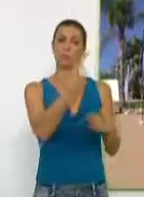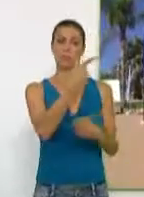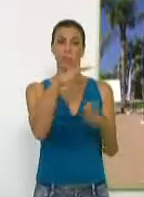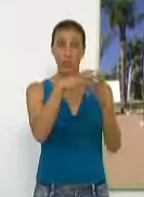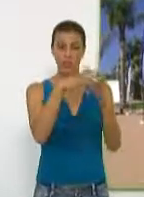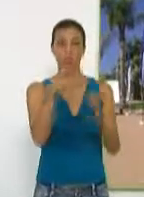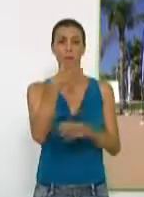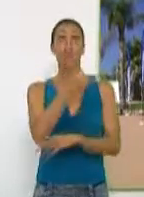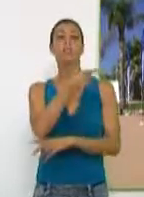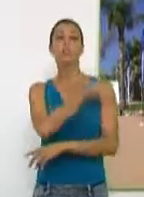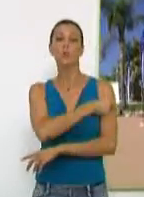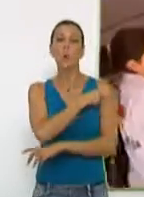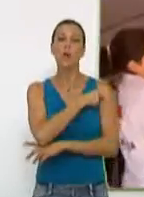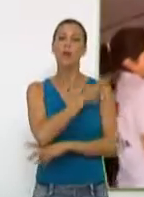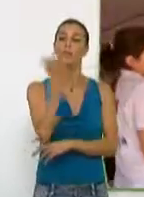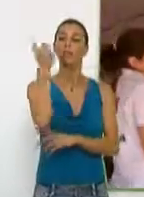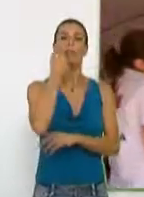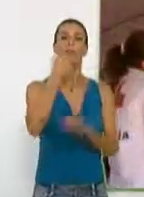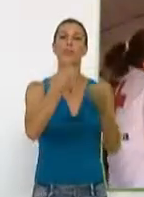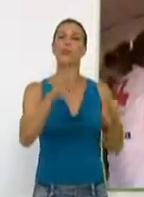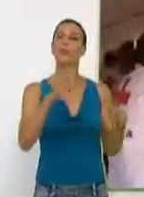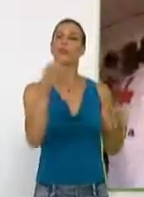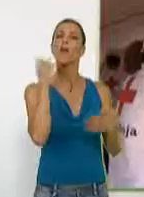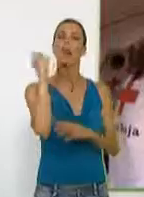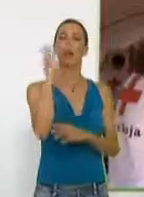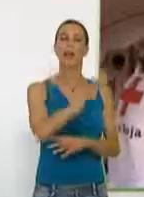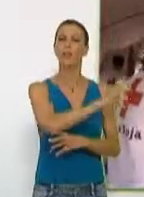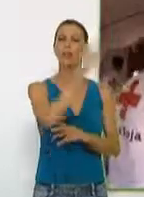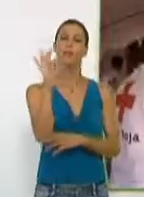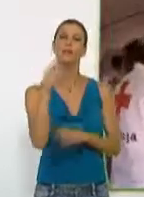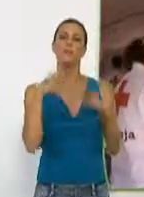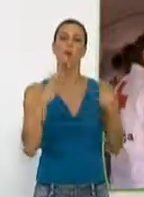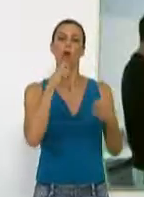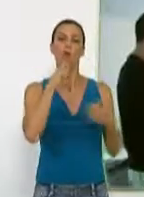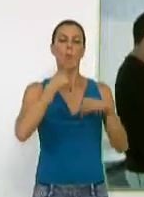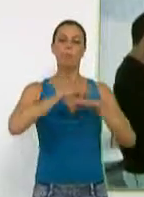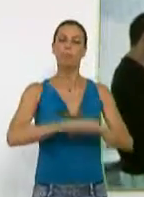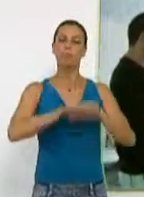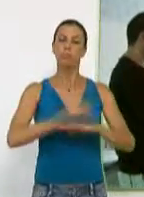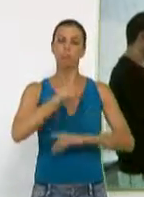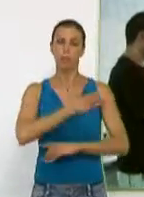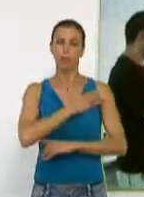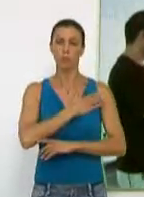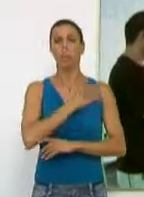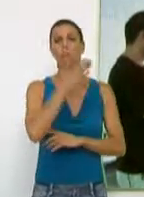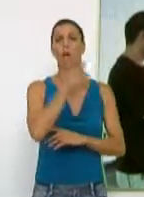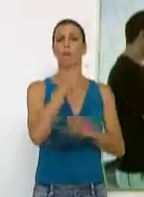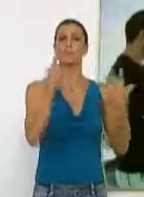Granada y Cruz Roja, celebraban el sábado una jornada sanitaria sobre resucitación cardiopulmonar basada en seis